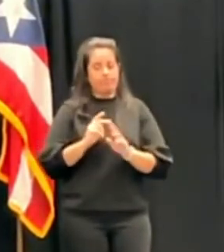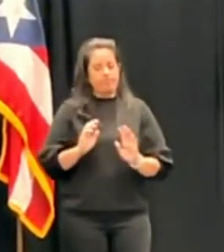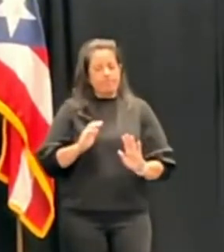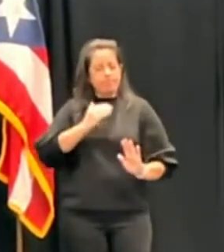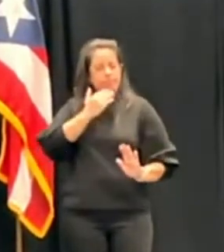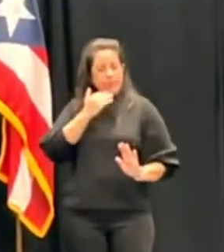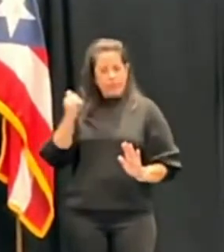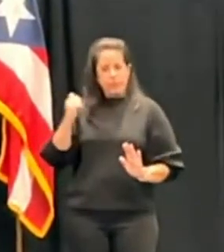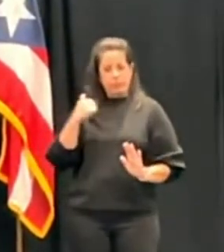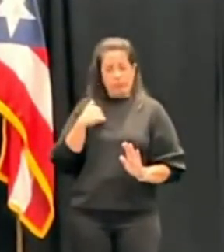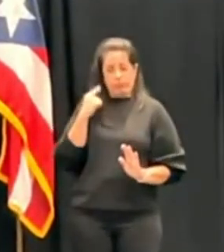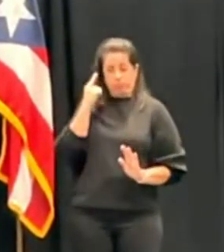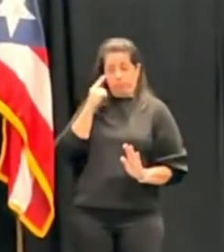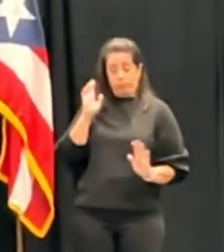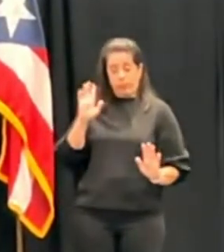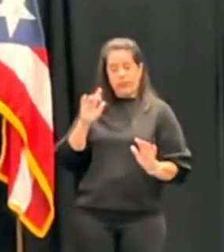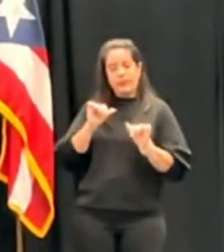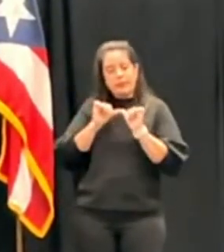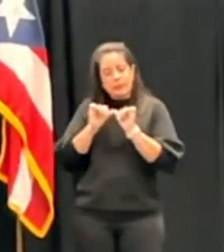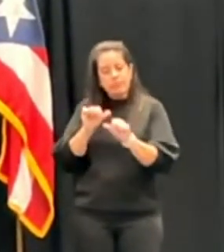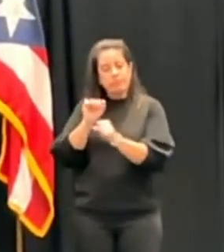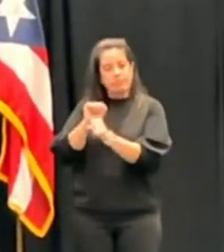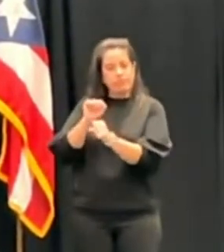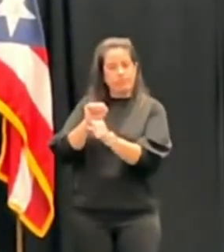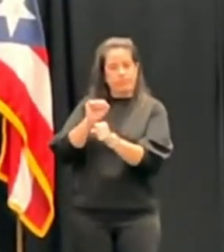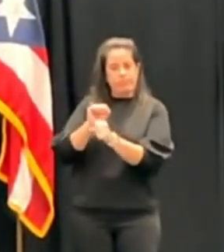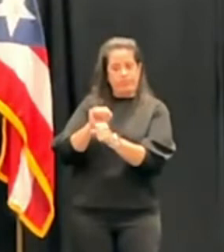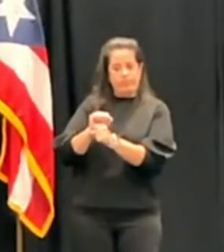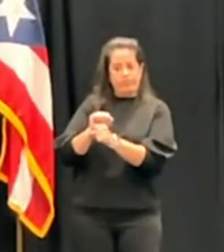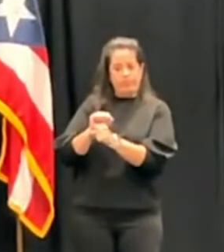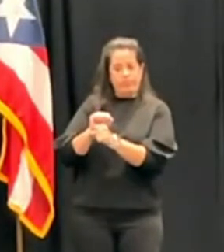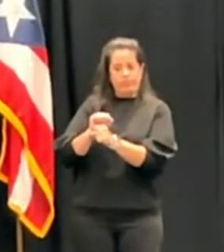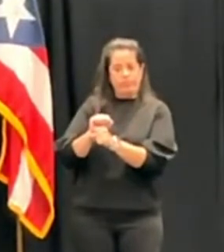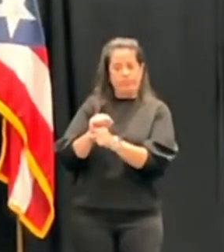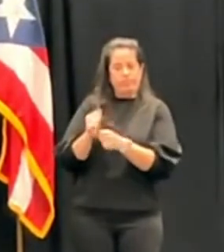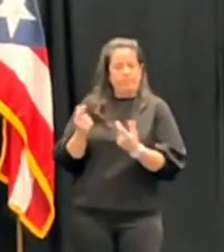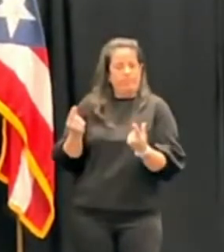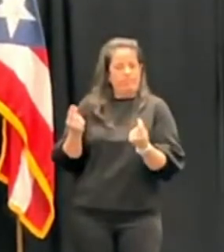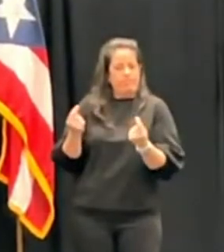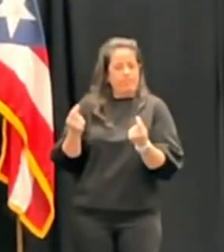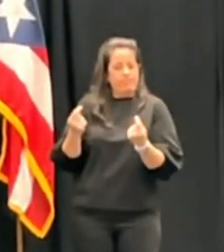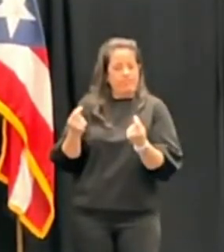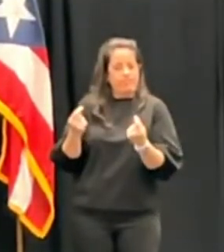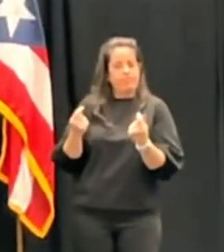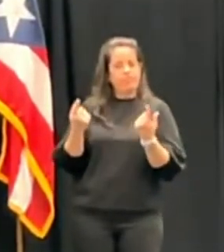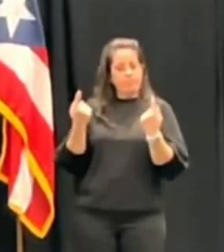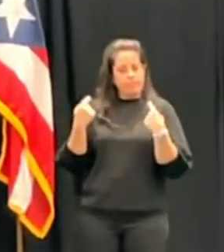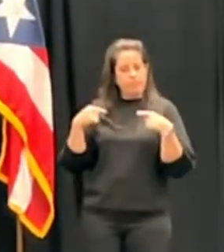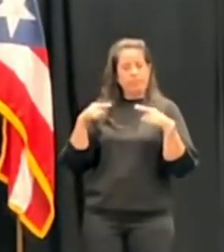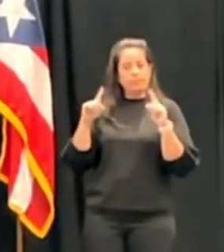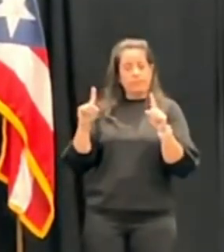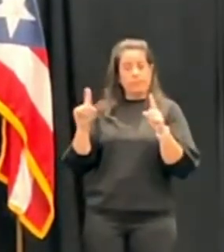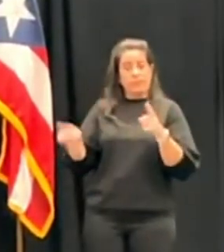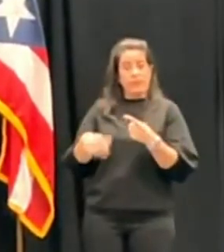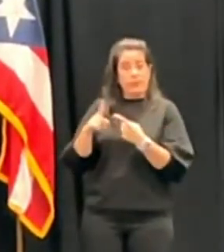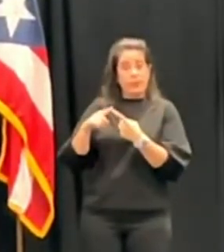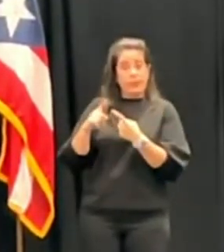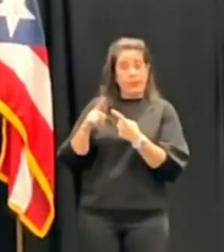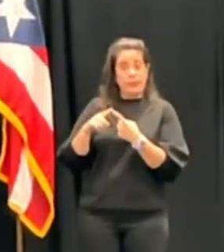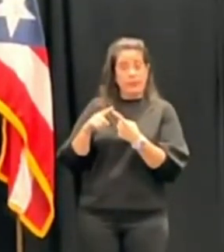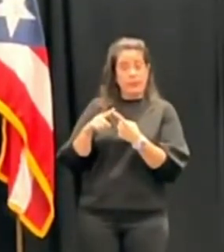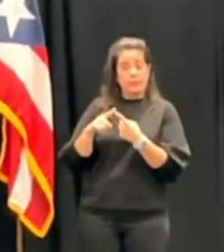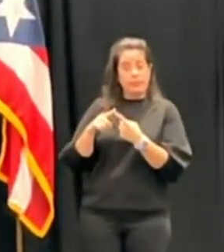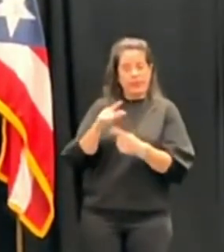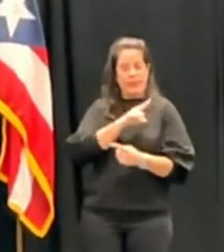seguir trabajando y lo que hay que hacer es lograr la conciencia, número uno, tanto